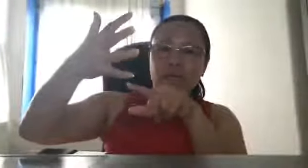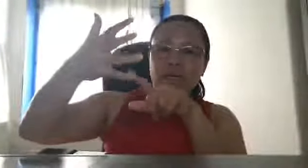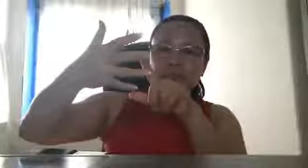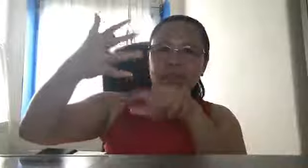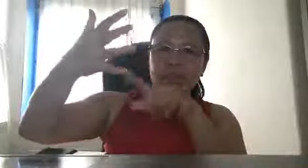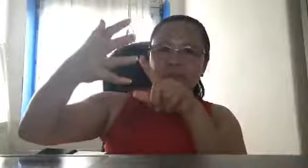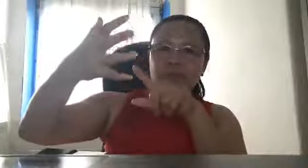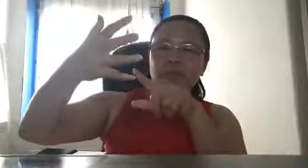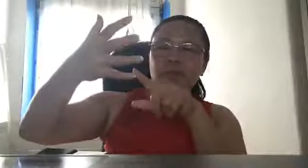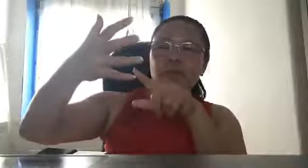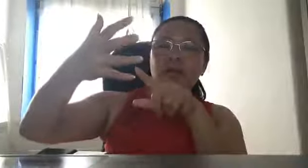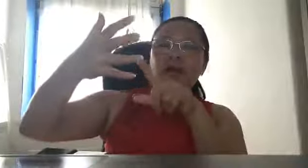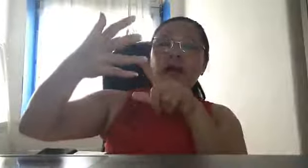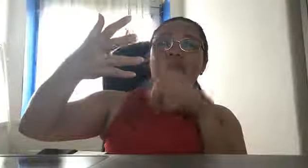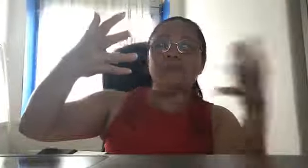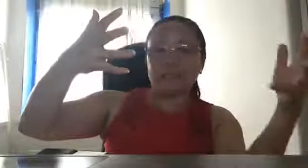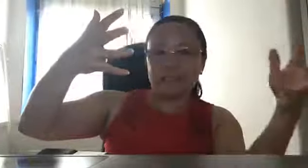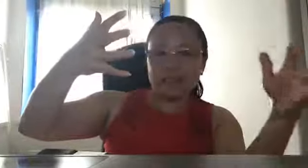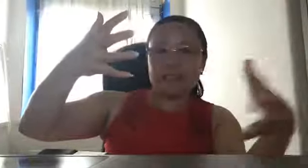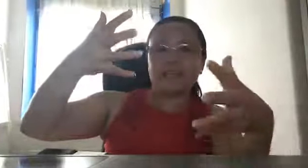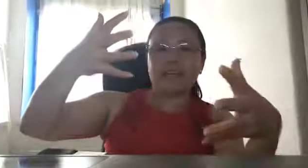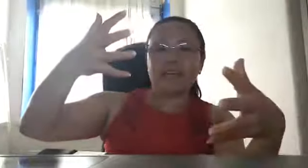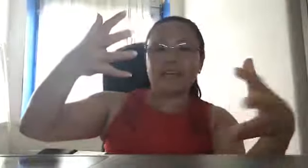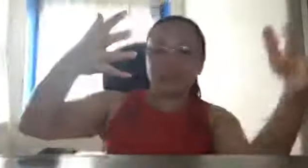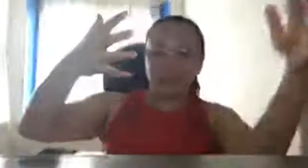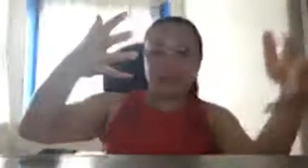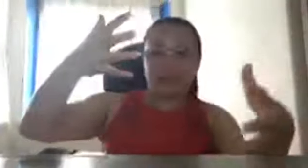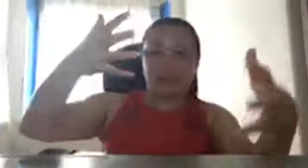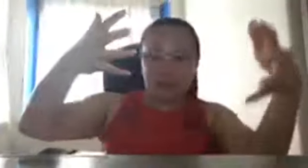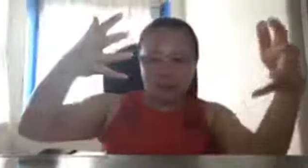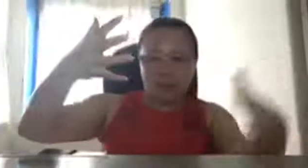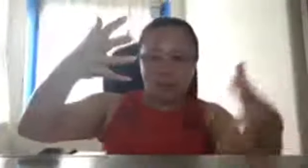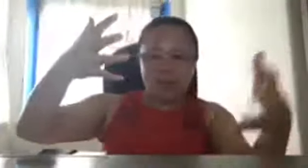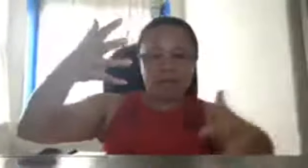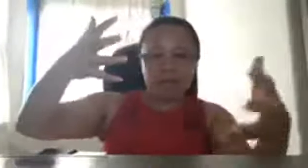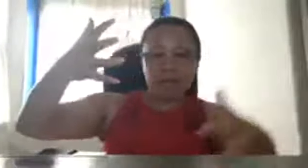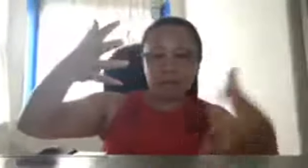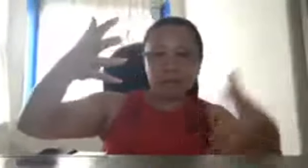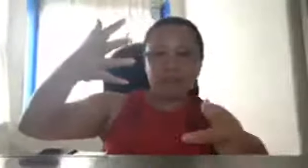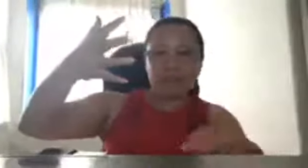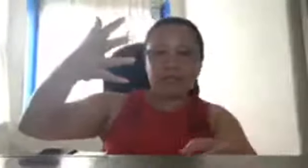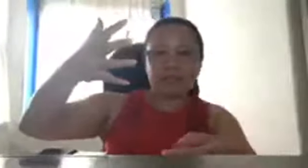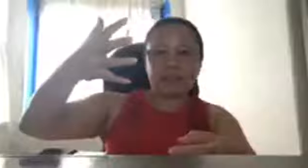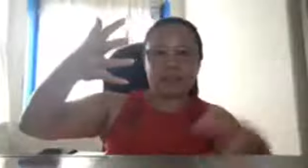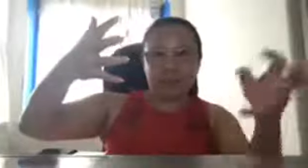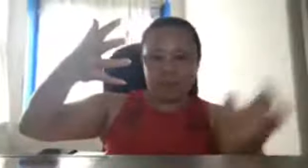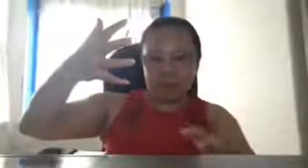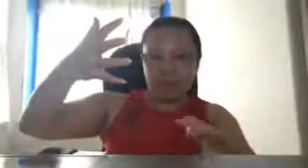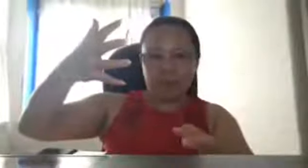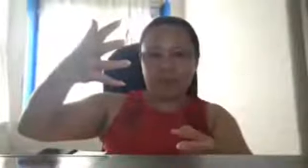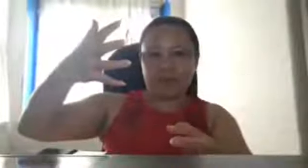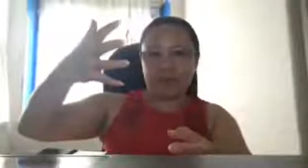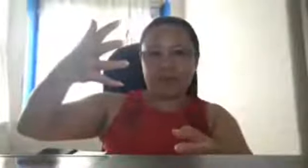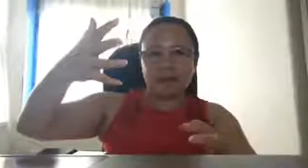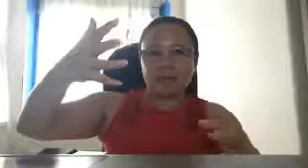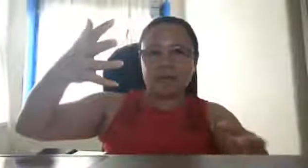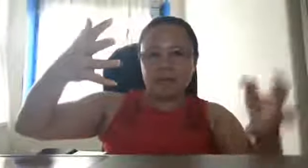man humingi ng tulong and then andyan na nga naka umang na yung US na magbabao ng mga